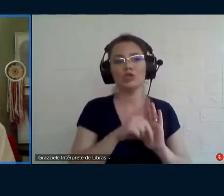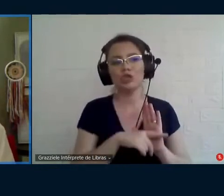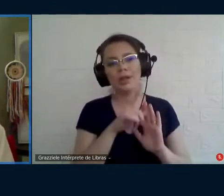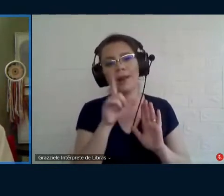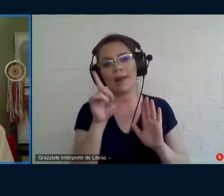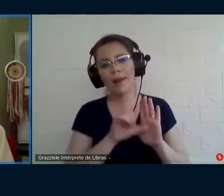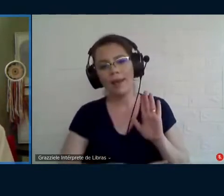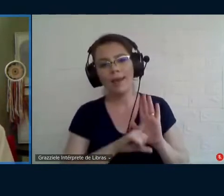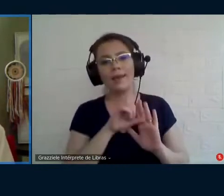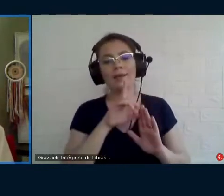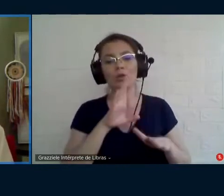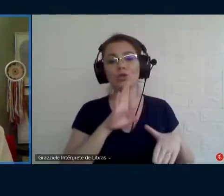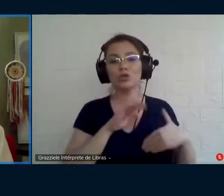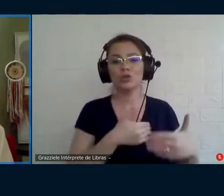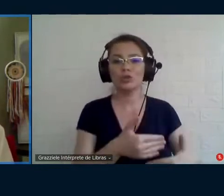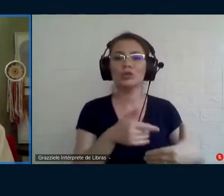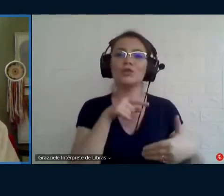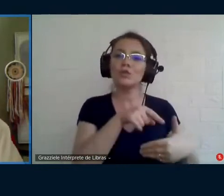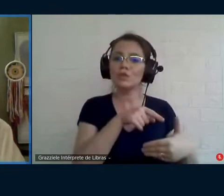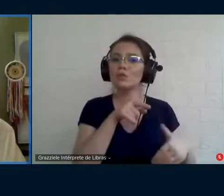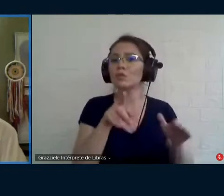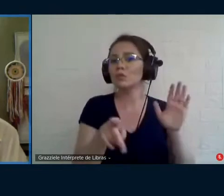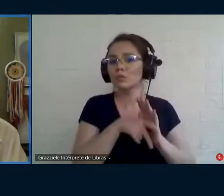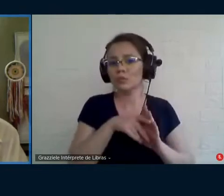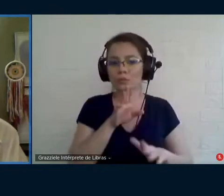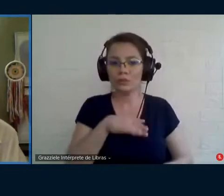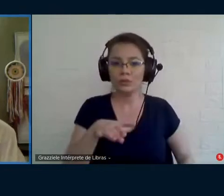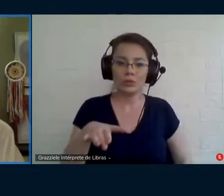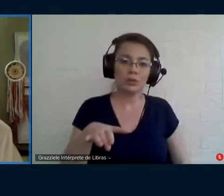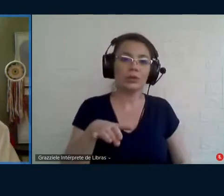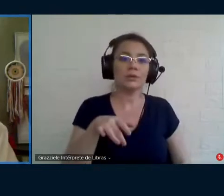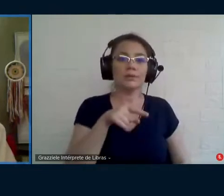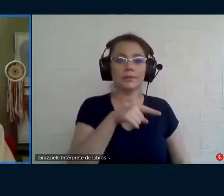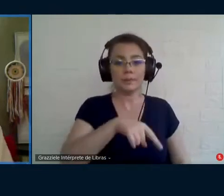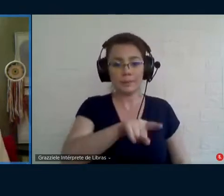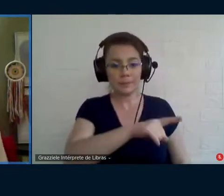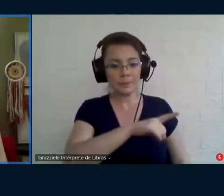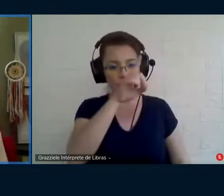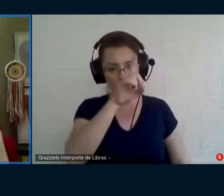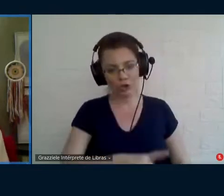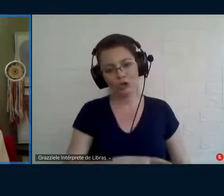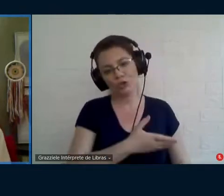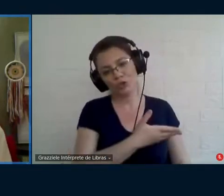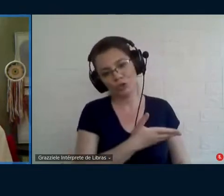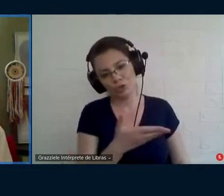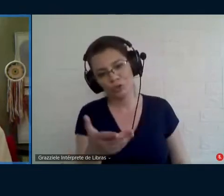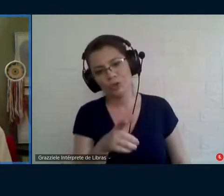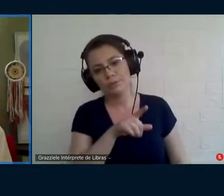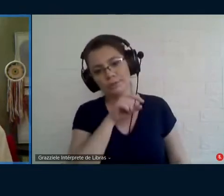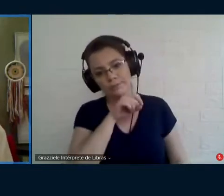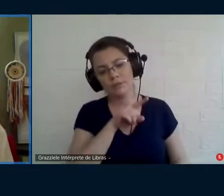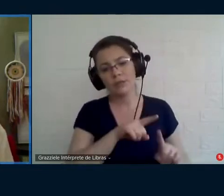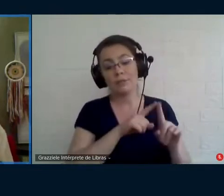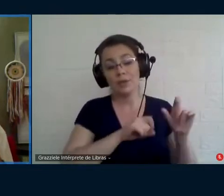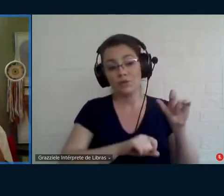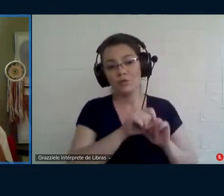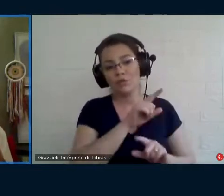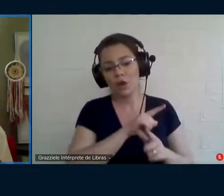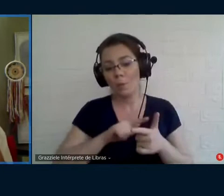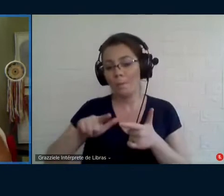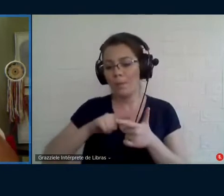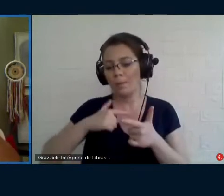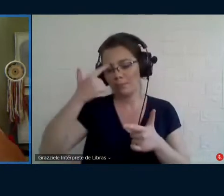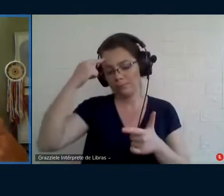desenvolvimento inclusive das crianças sobre esses direitos problematizar essa questão